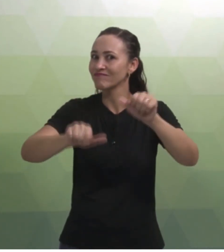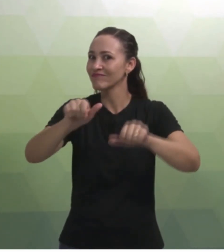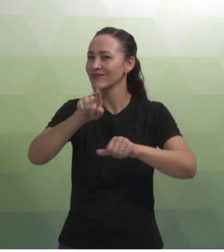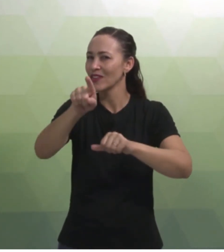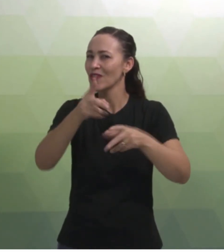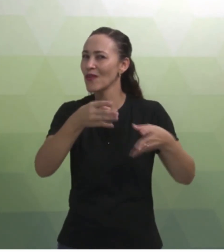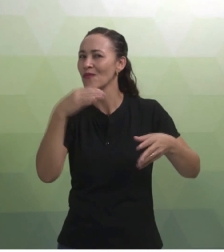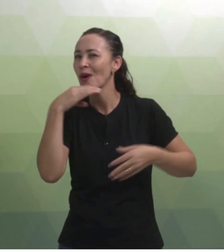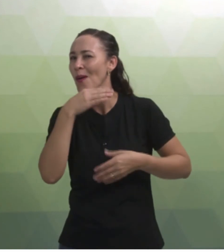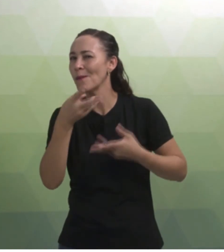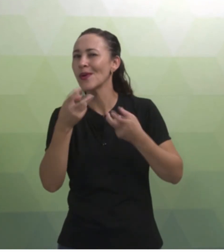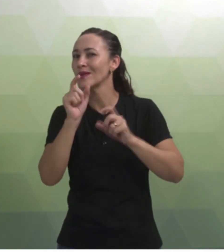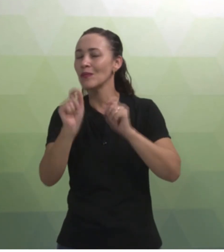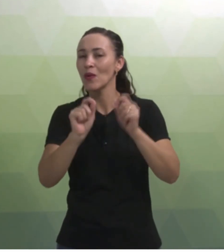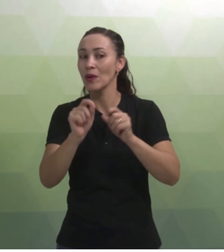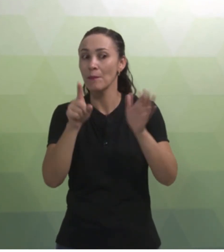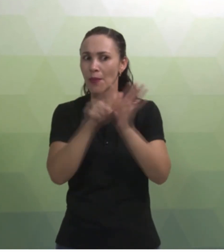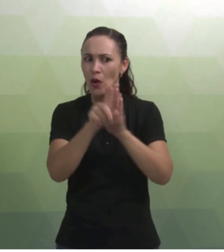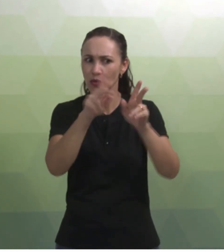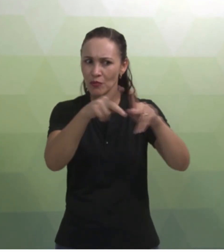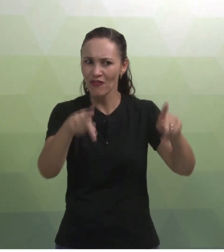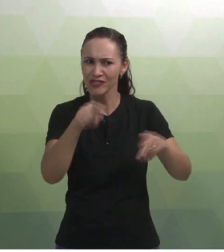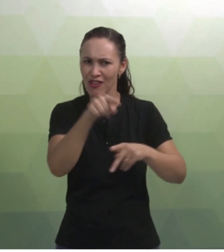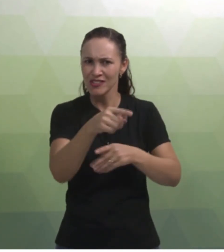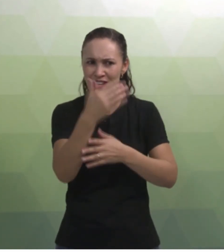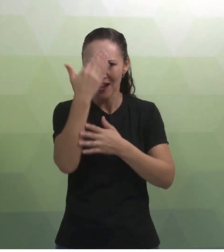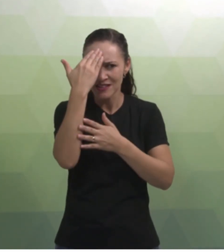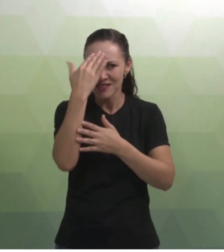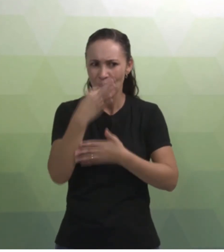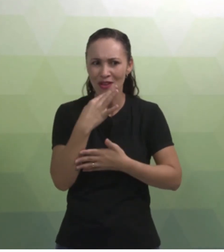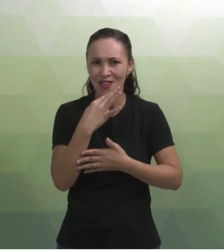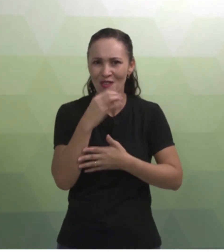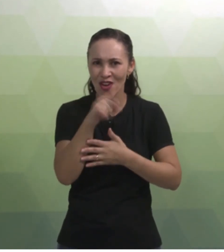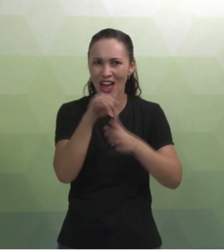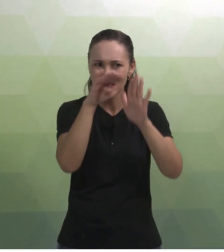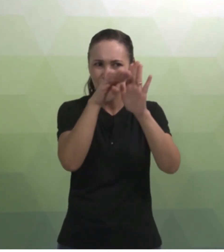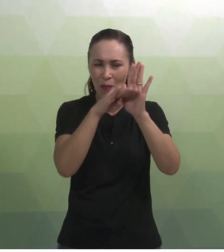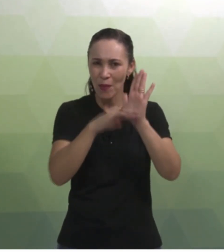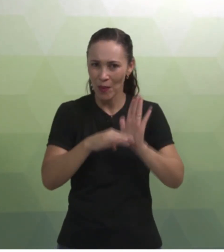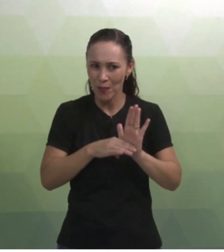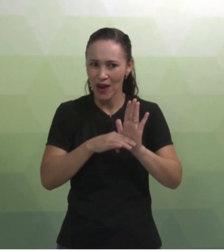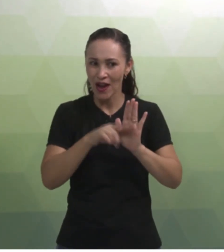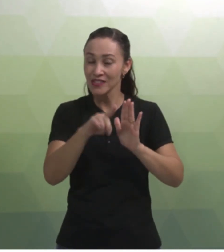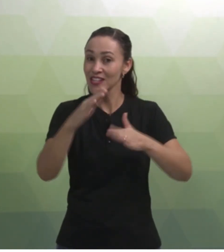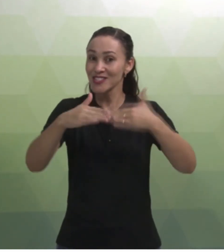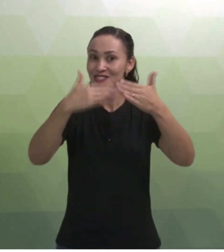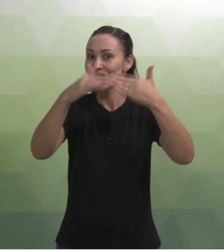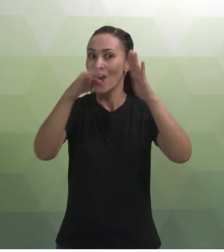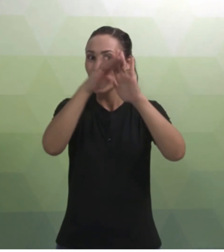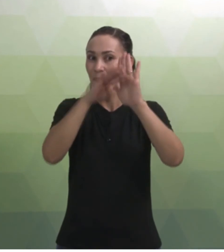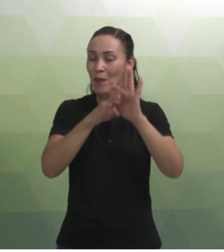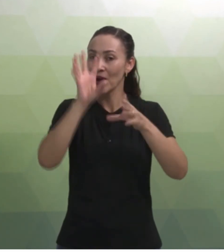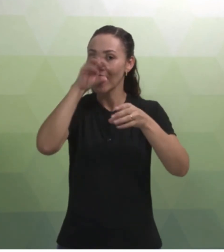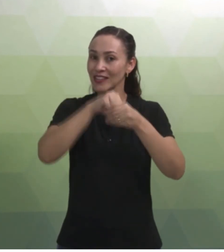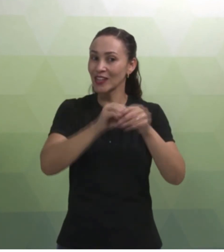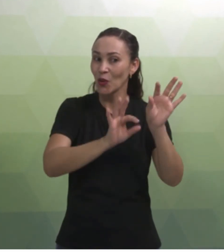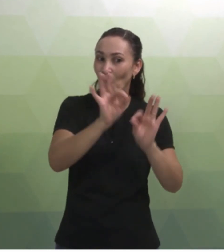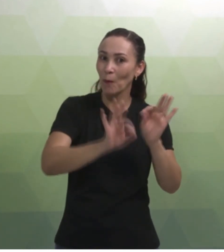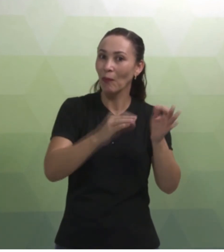você vai perceber, você vai perguntar ao professor se ele conhece esses itens, se ele desenvolve esses itens no plano de aula